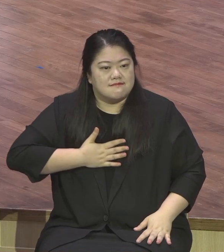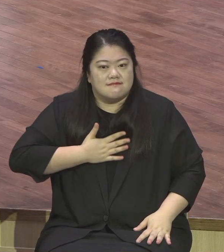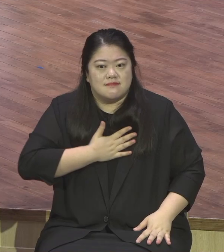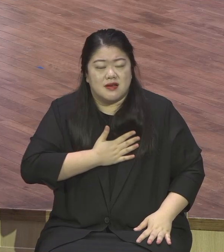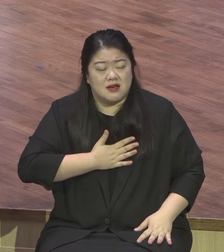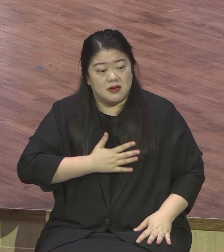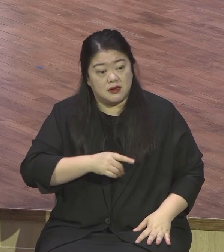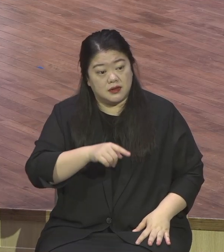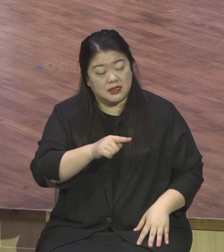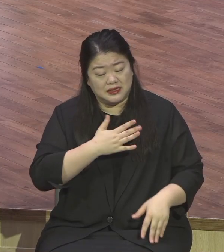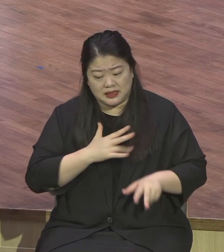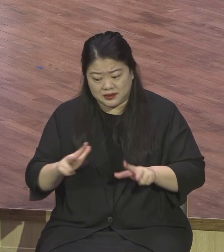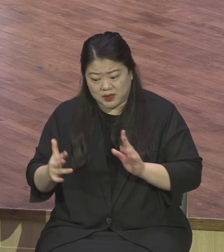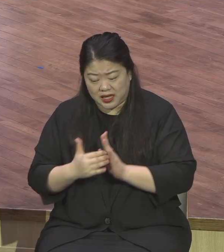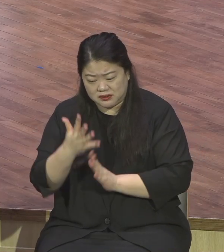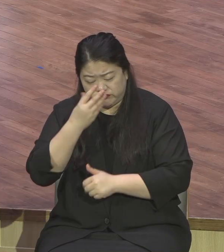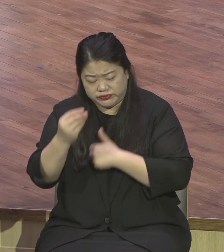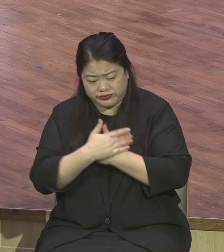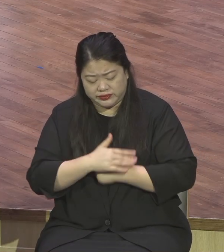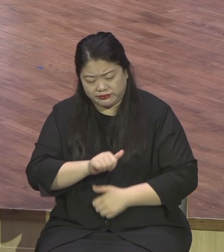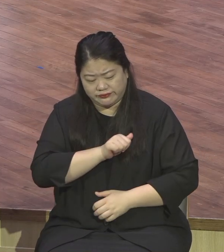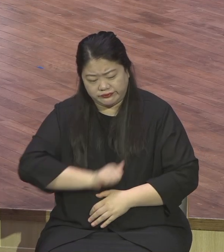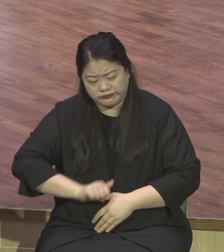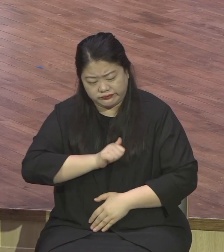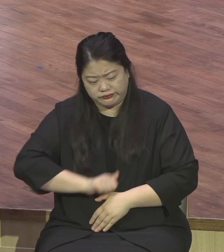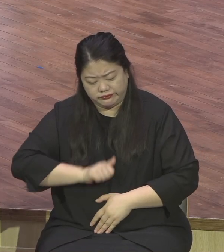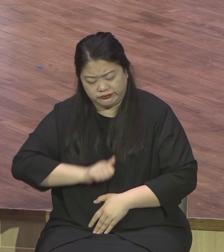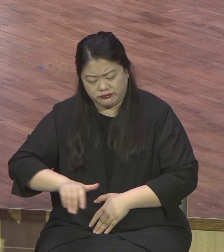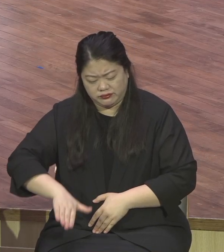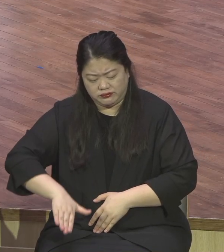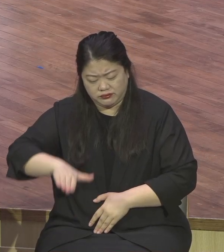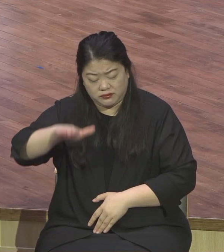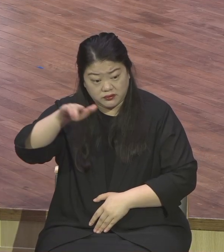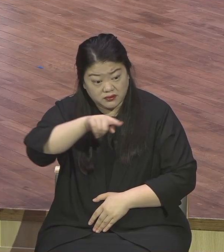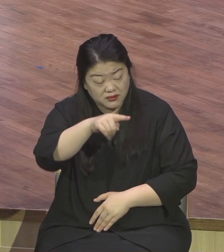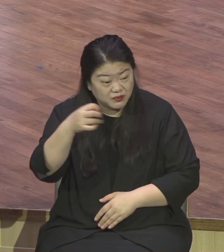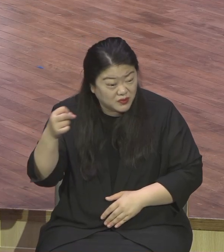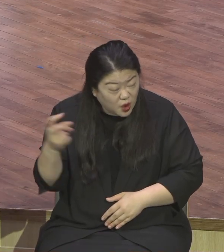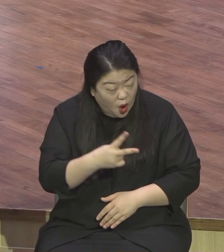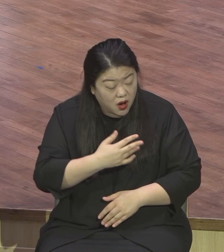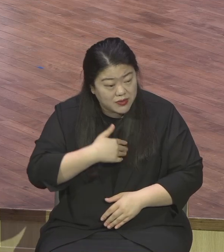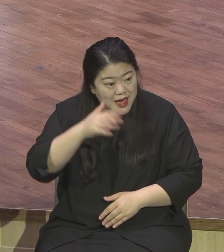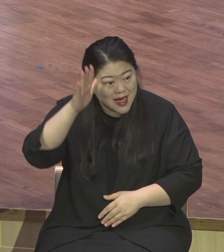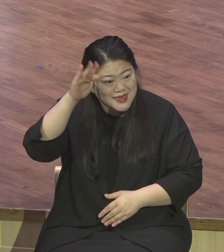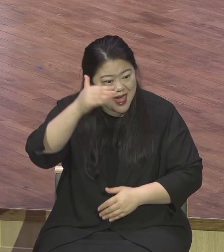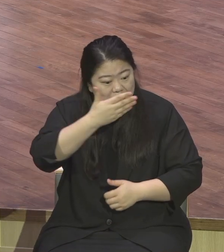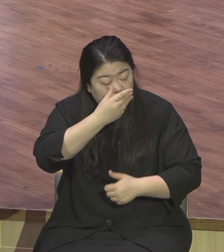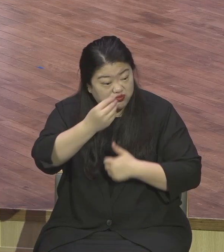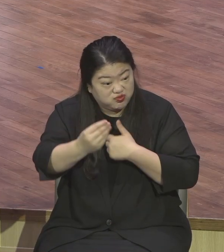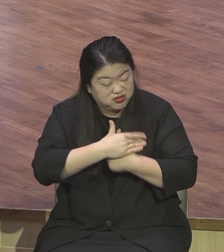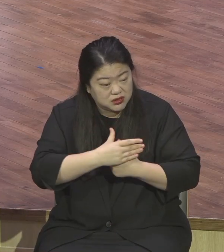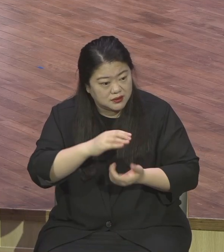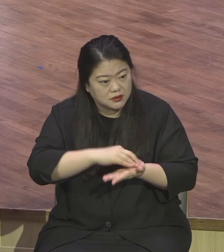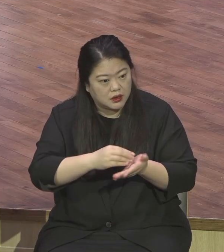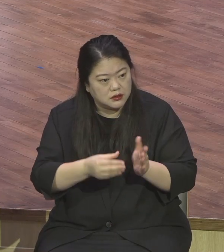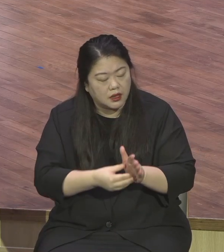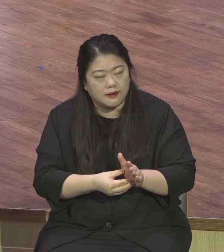안 그래도 비참하게 살았는데 나를 또 무시해 개무시해 계속 실패 연속입니다.